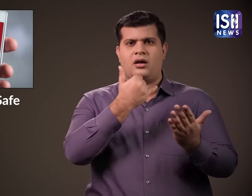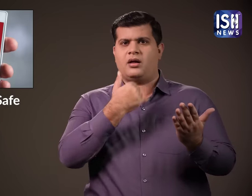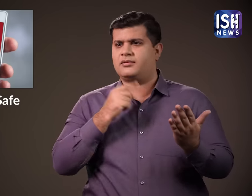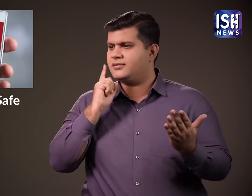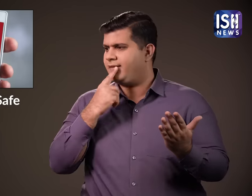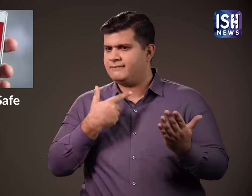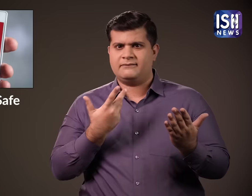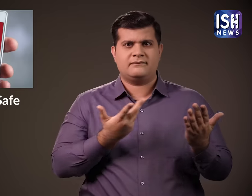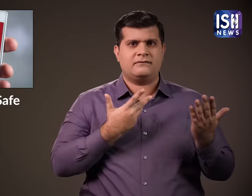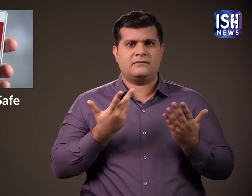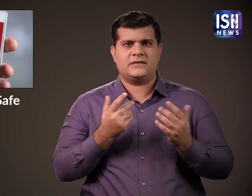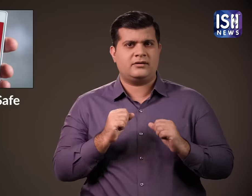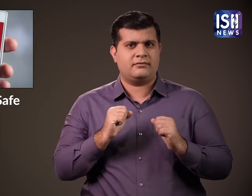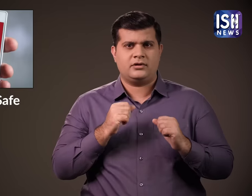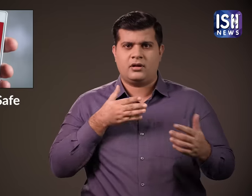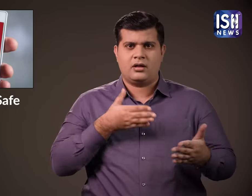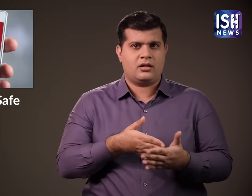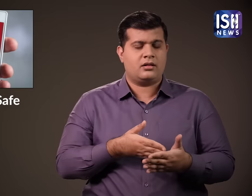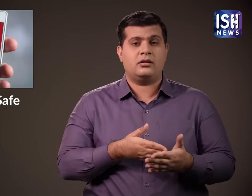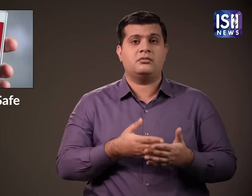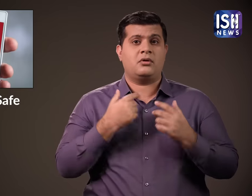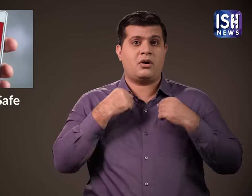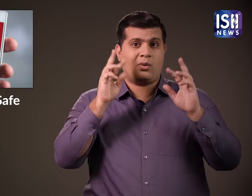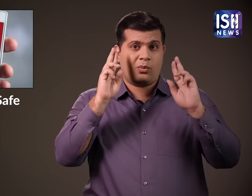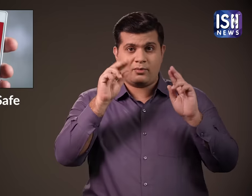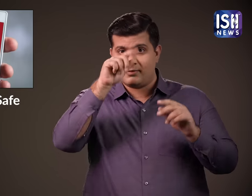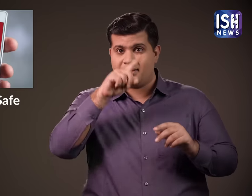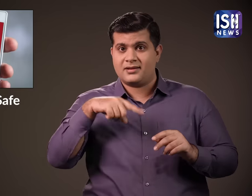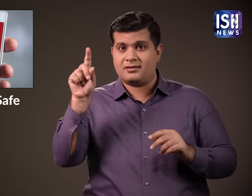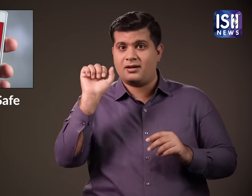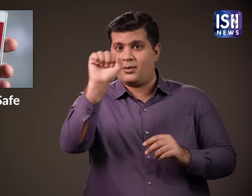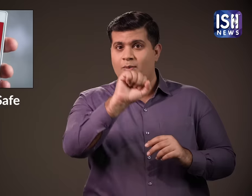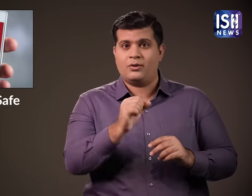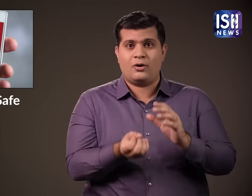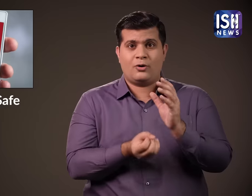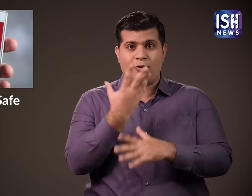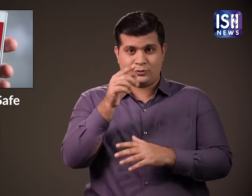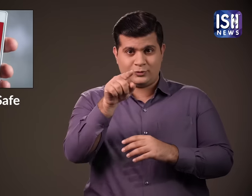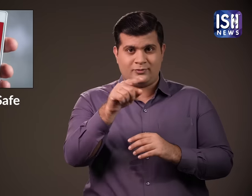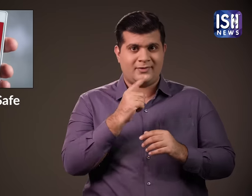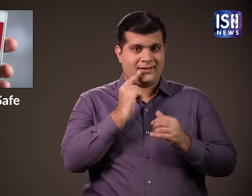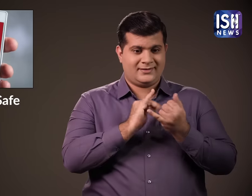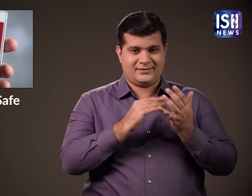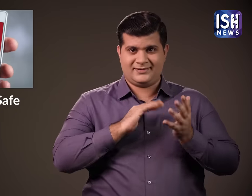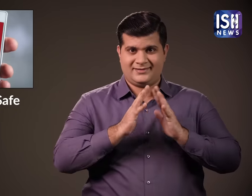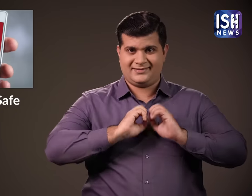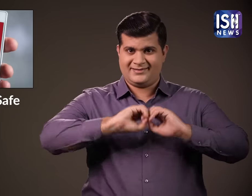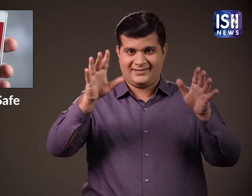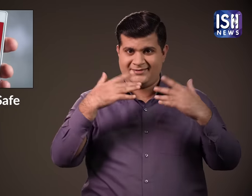और एक-एक-दो इंडिया से संपर करते हैं तो उनके लिए समवात करना कटिन है अब जब मैंने बिंदूओं को समझा दिया है तो मुझे उम्मीद है कि